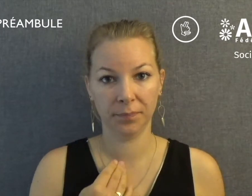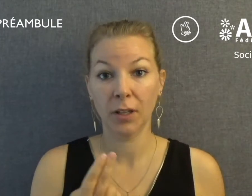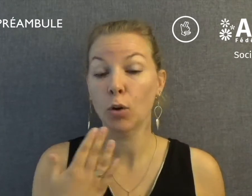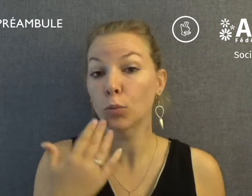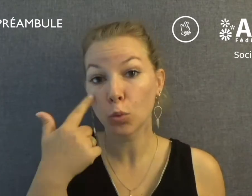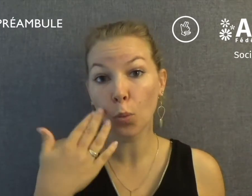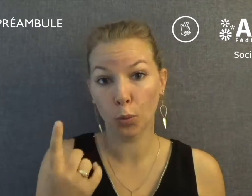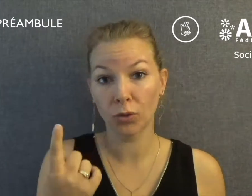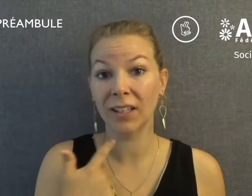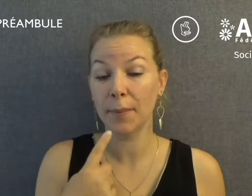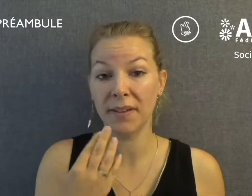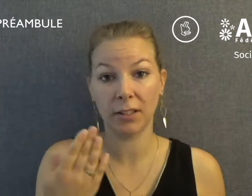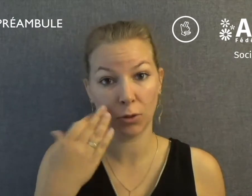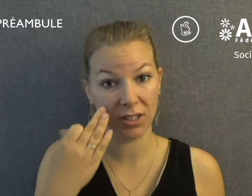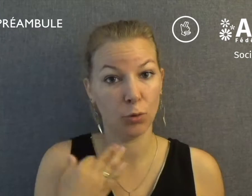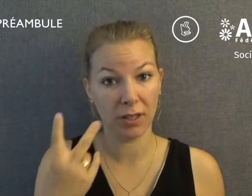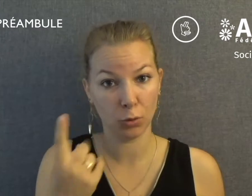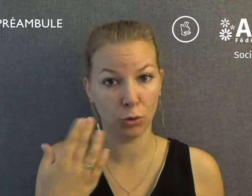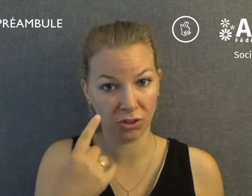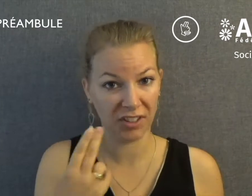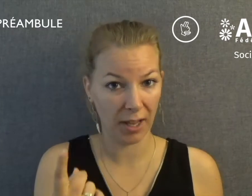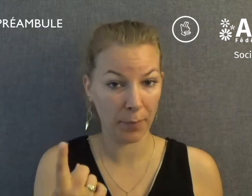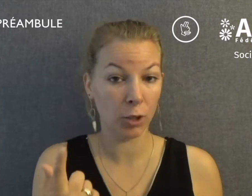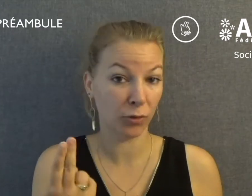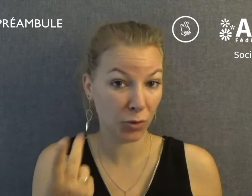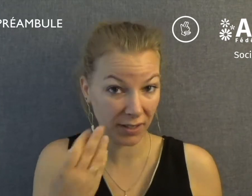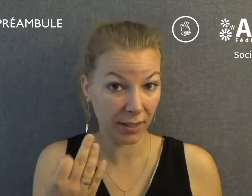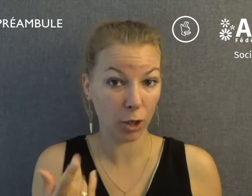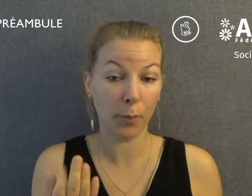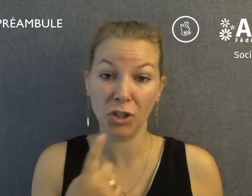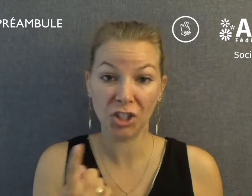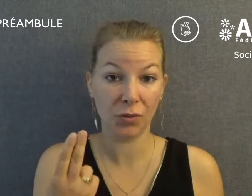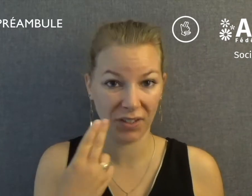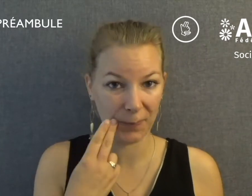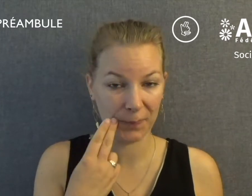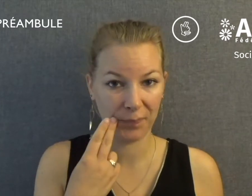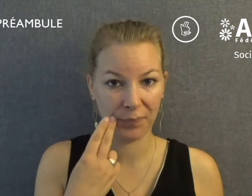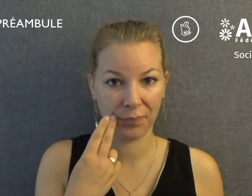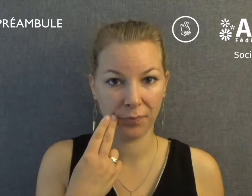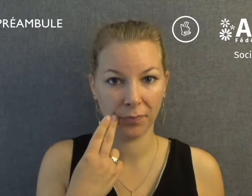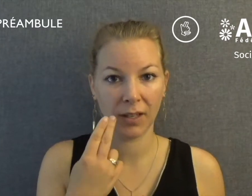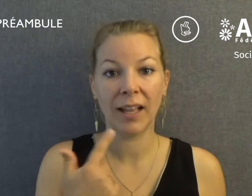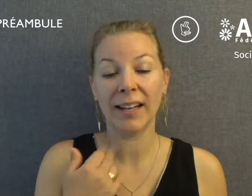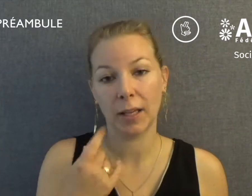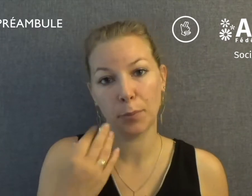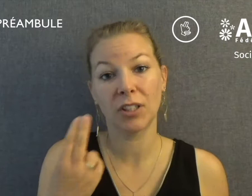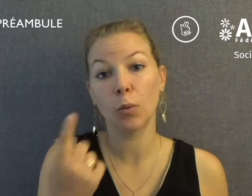Comme tout le monde, les personnes en situation de handicap doivent choisir leur projet de vie. Les réponses d